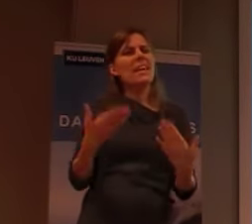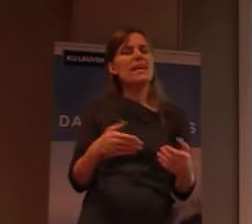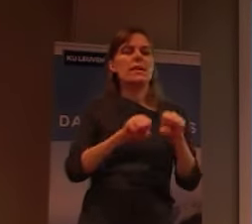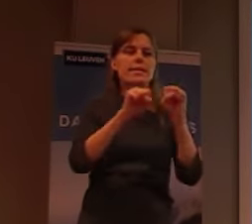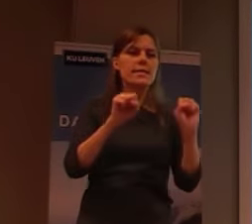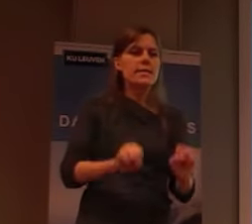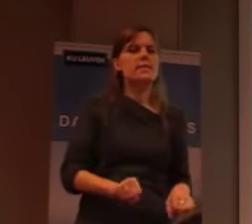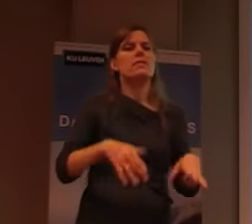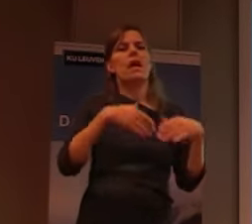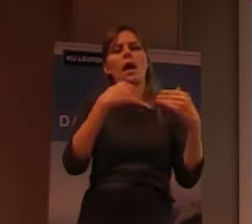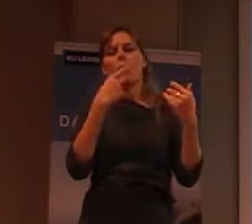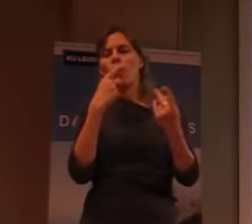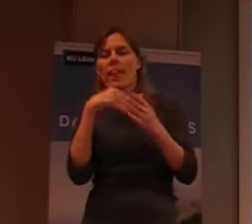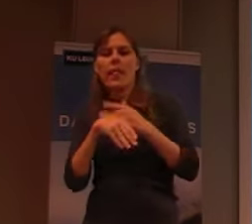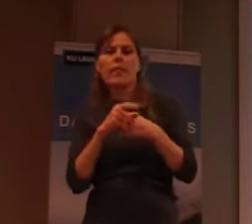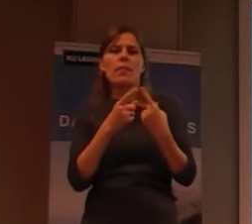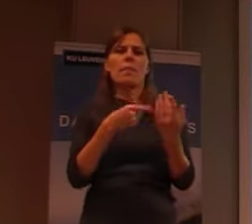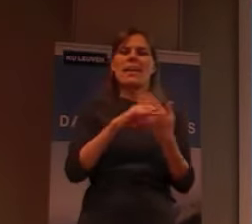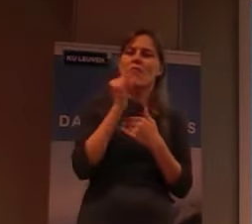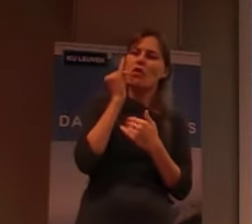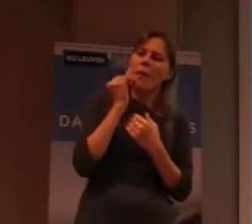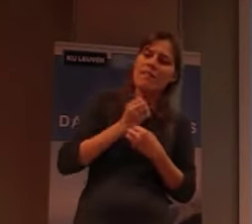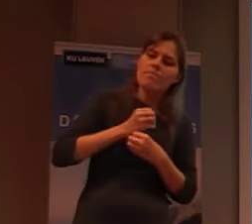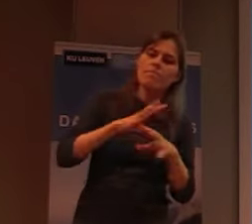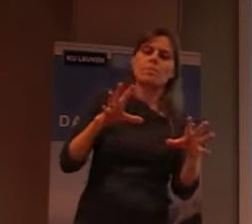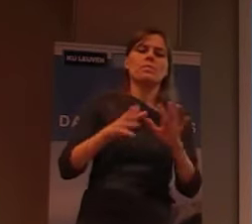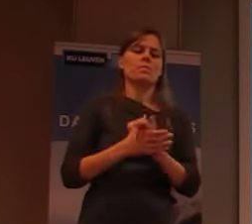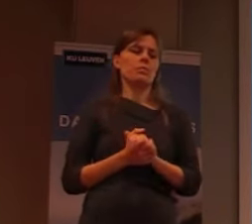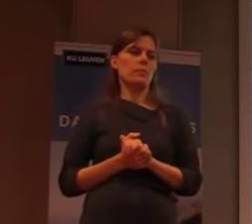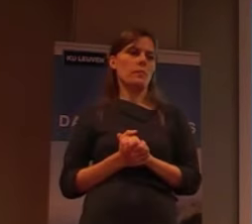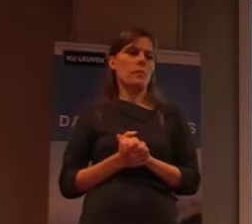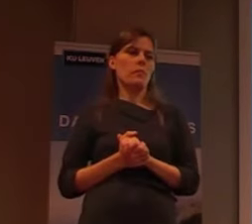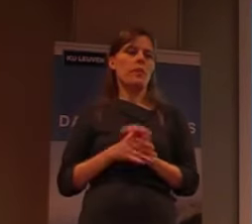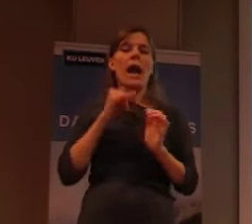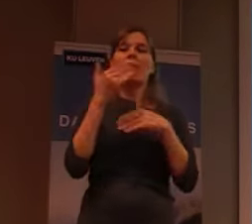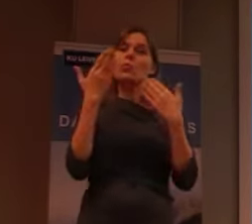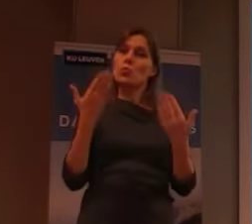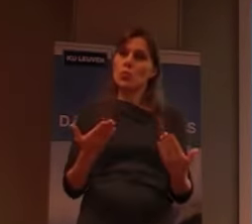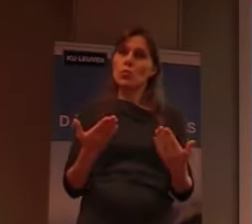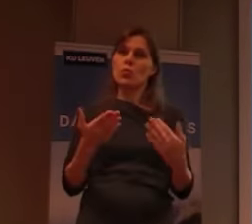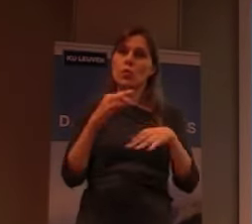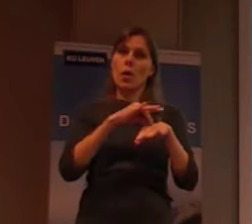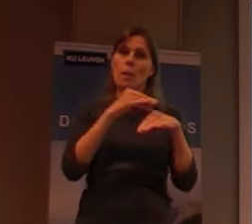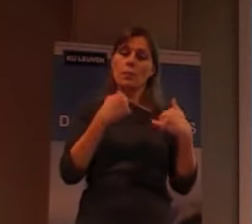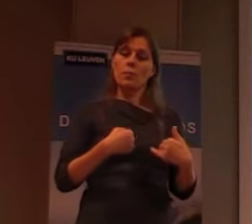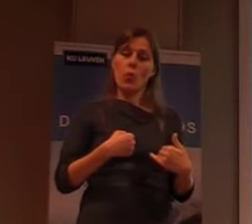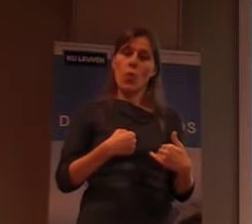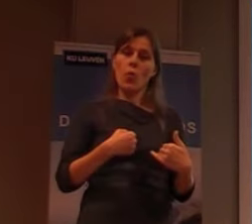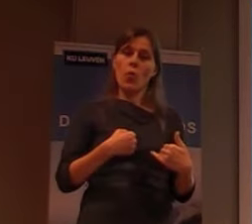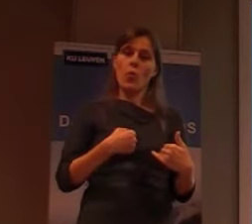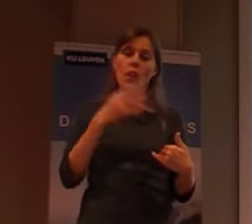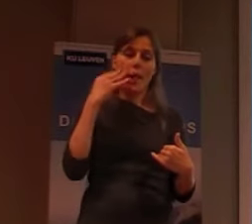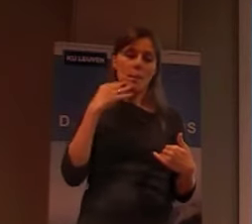systematische manier, en op een meer informele manier. dus, iedere keer, dat er nu, een patiënt, met lepra sterft,